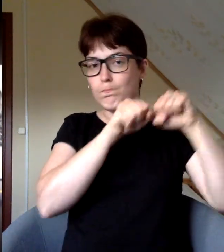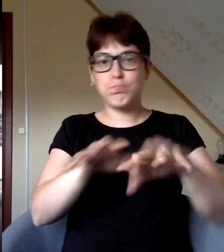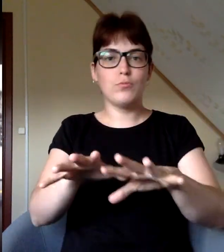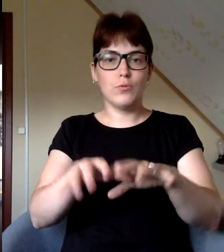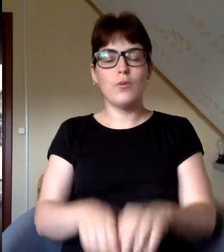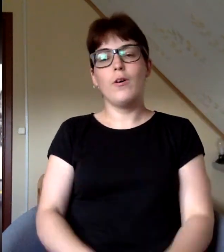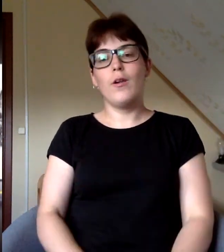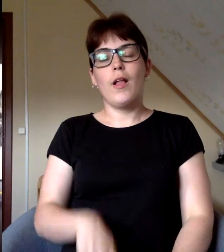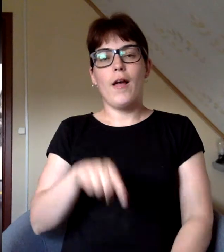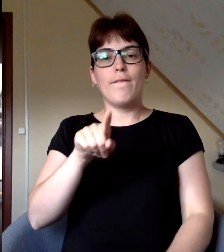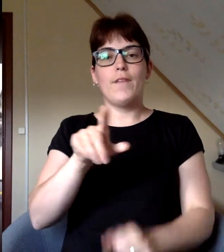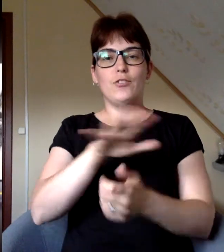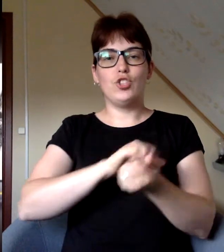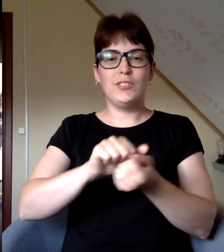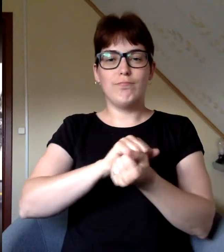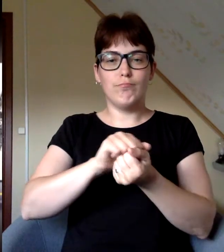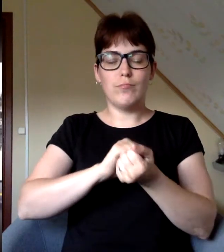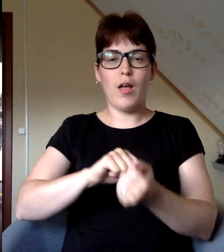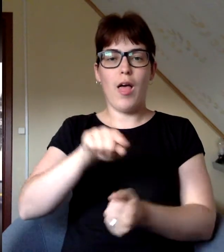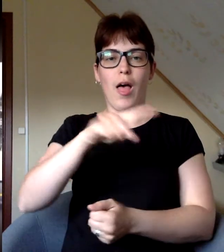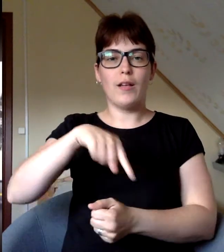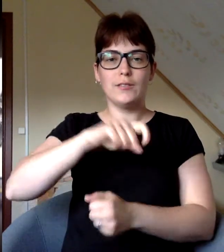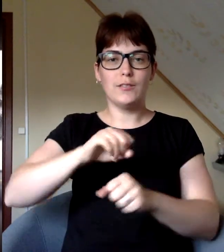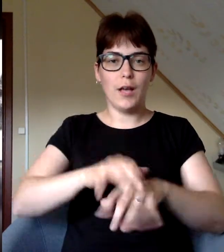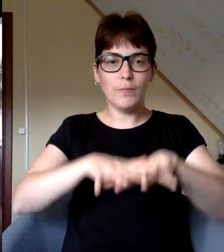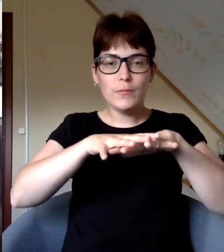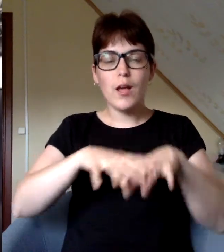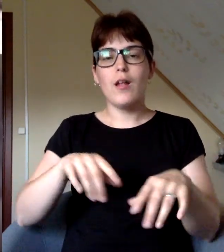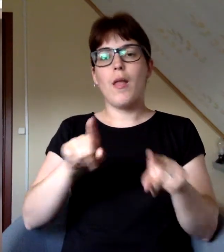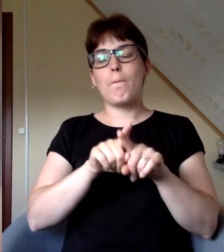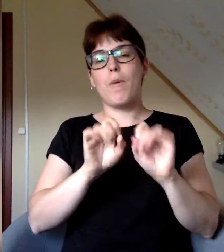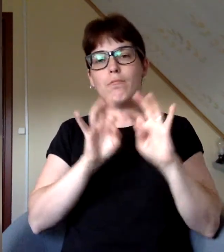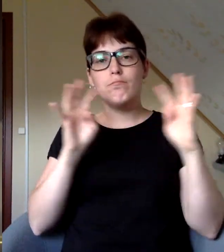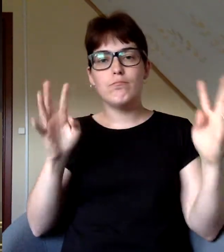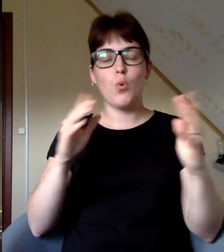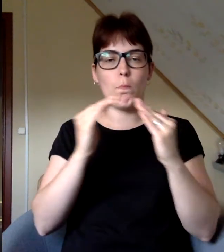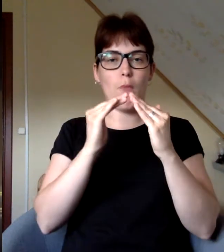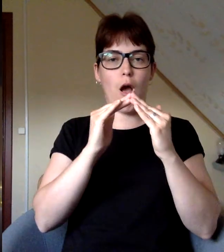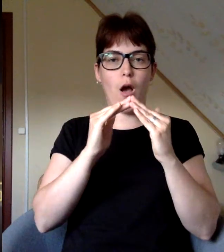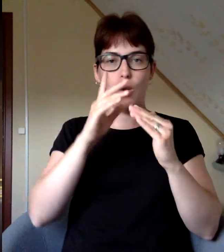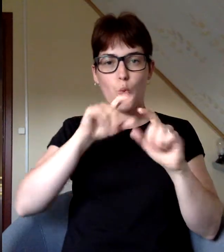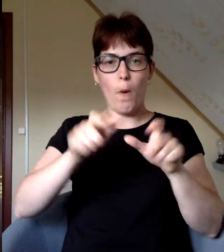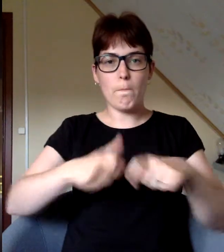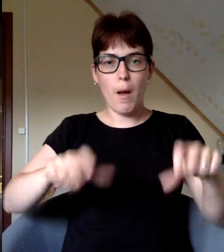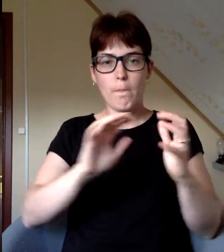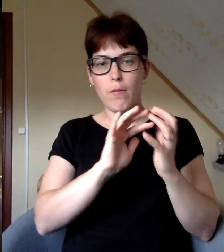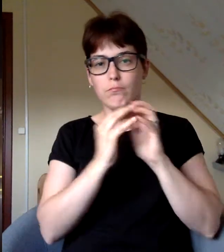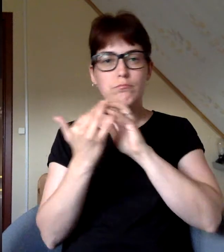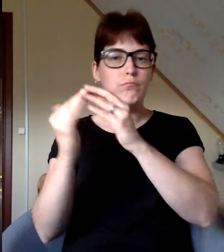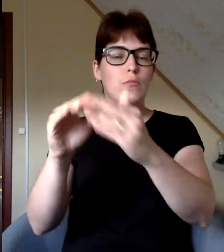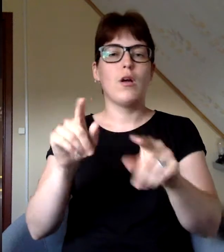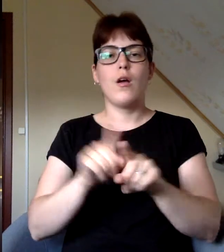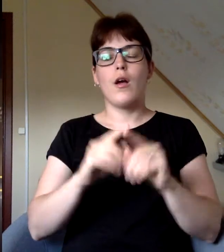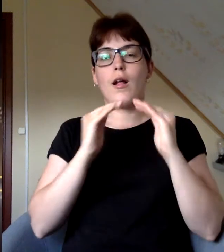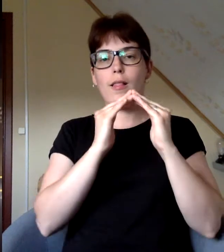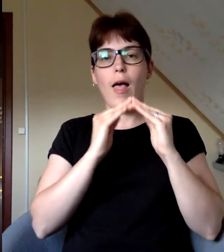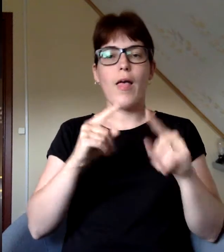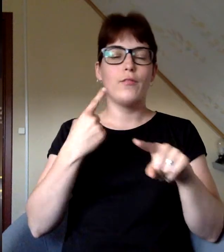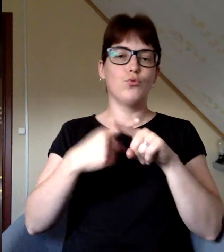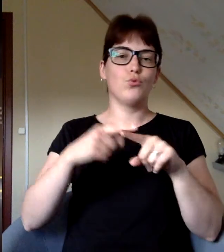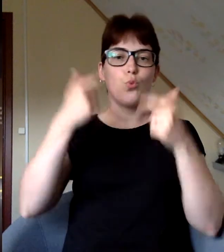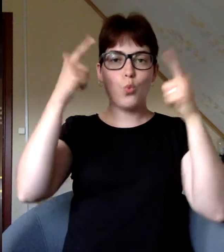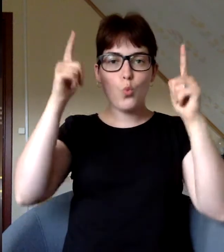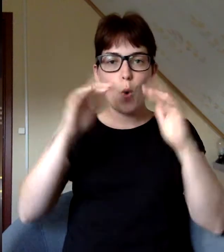ūdeņus. Plūdus traumi izārda dzirnavu ezera dāmģus. Ezrai vairākas mājas no pamatiem. Kleitas un kūtas ar lopiem